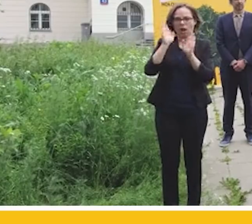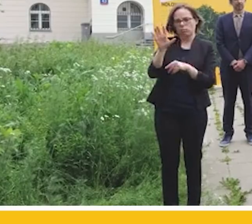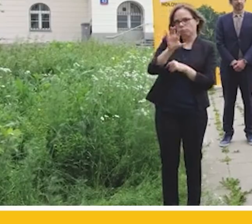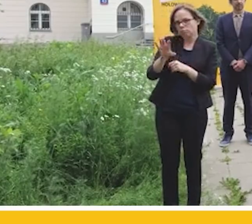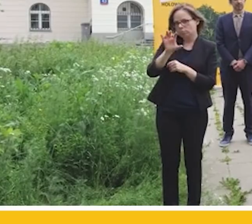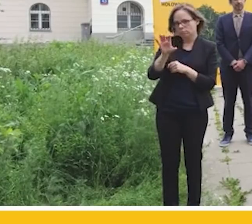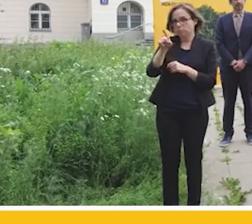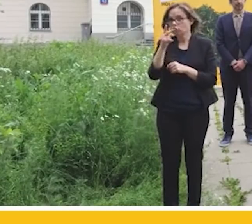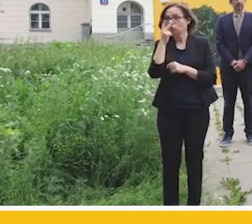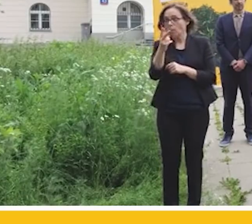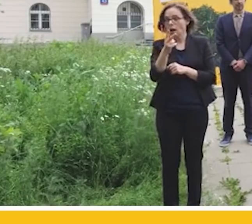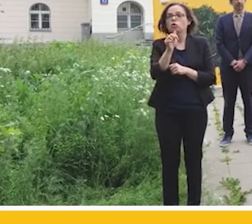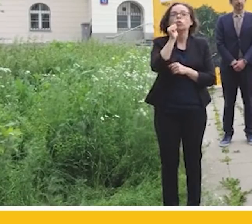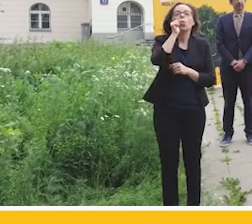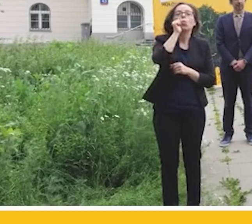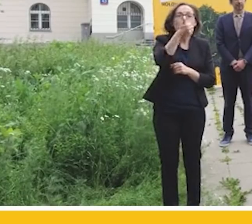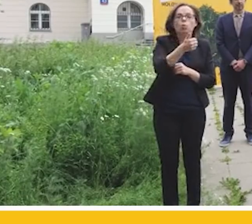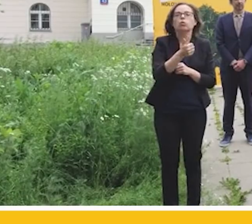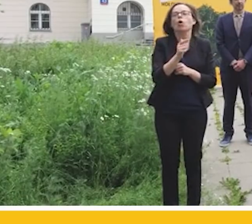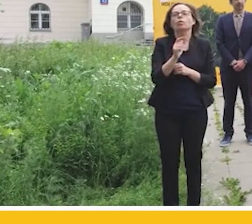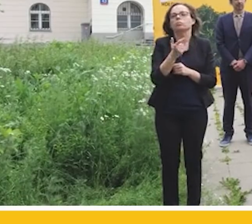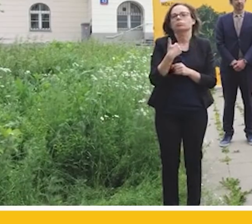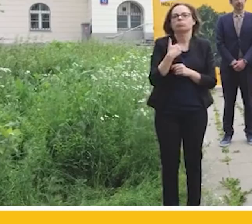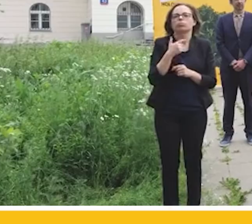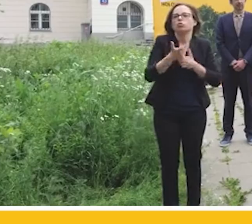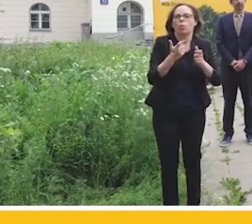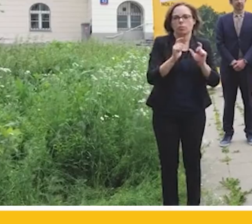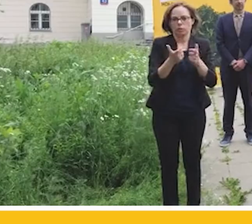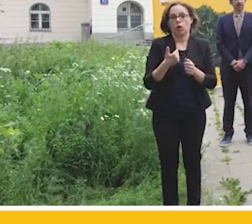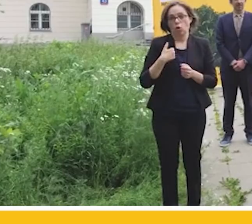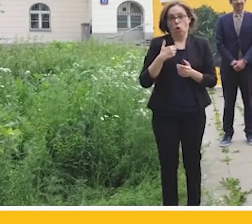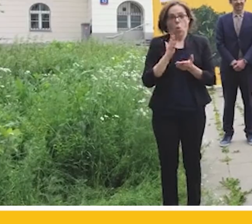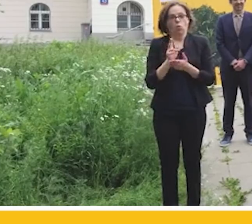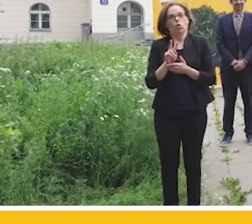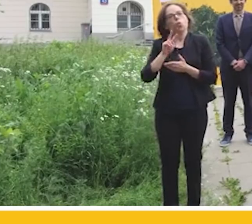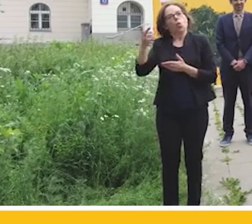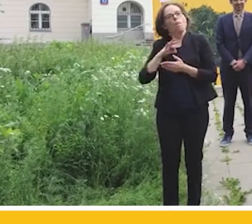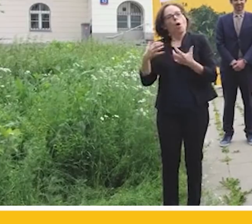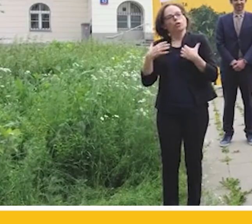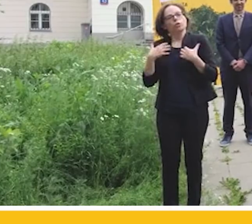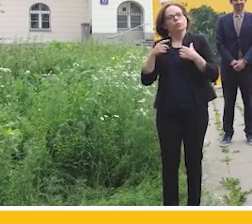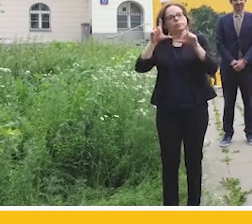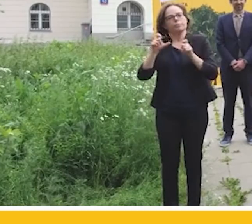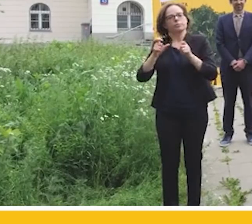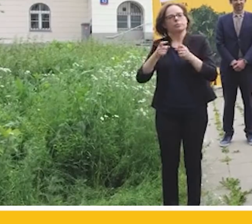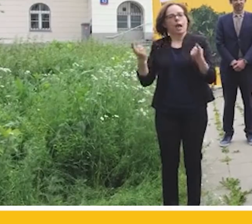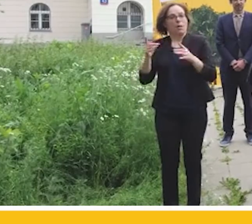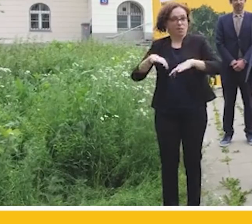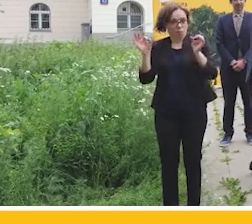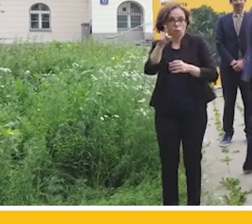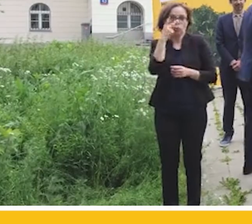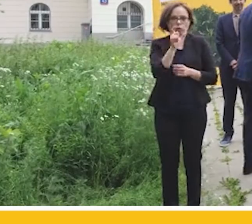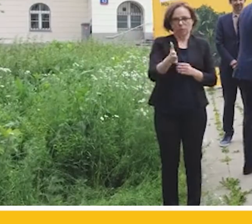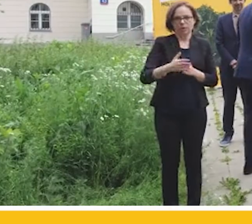i zobaczyć, co jutro wykręcimy na początku tej już drugiej w moim życiu kampanii wyborczej. Dziękuję bardzo. Dziękuję bardzo.